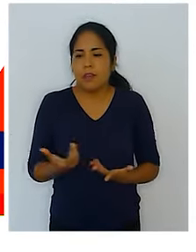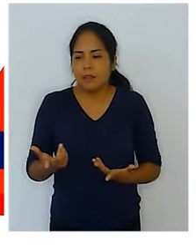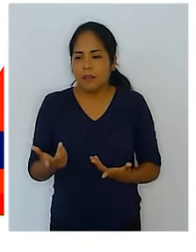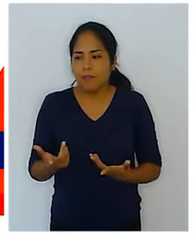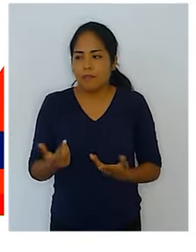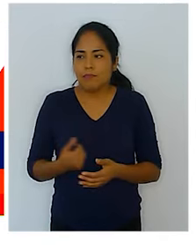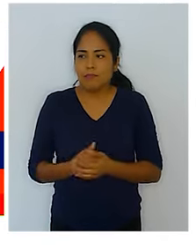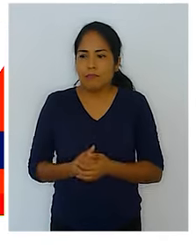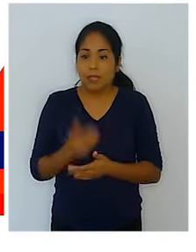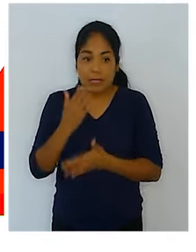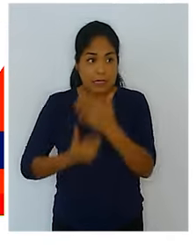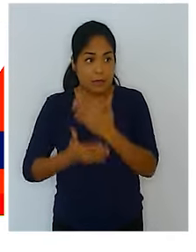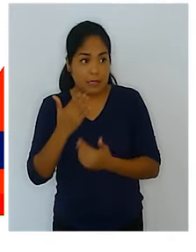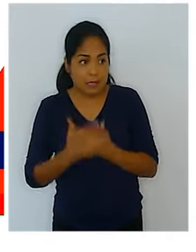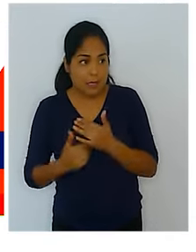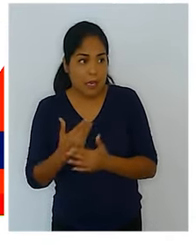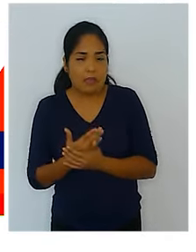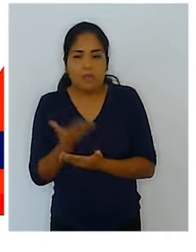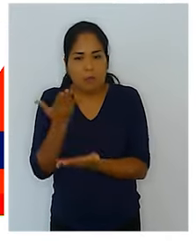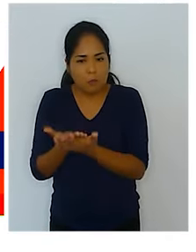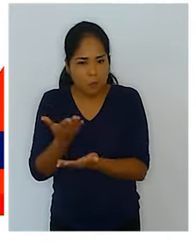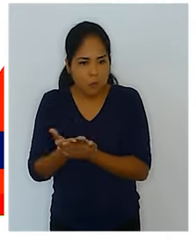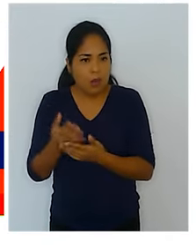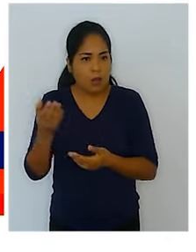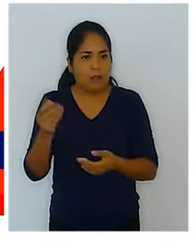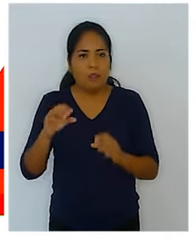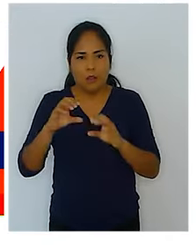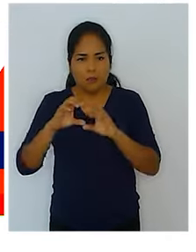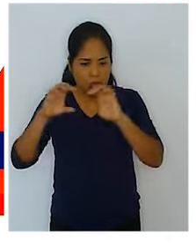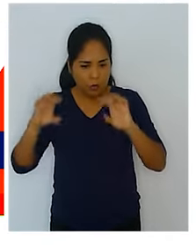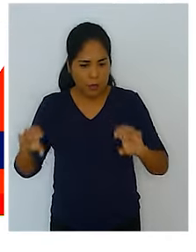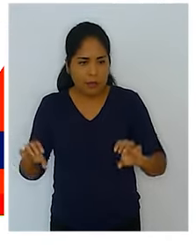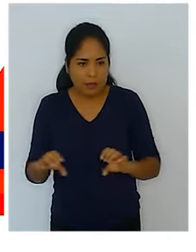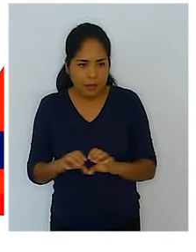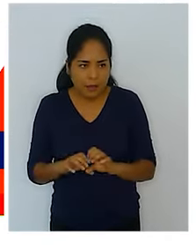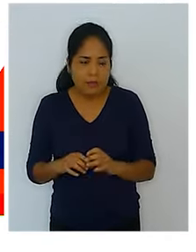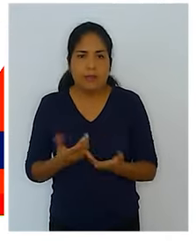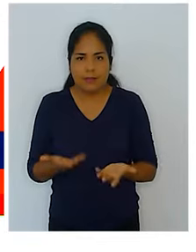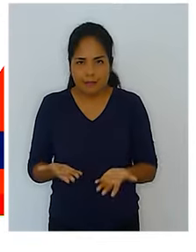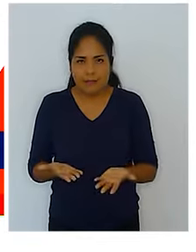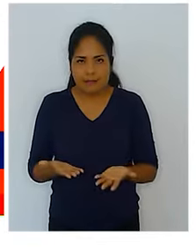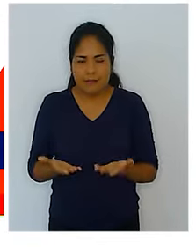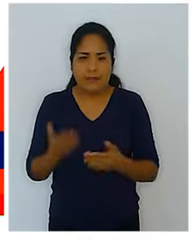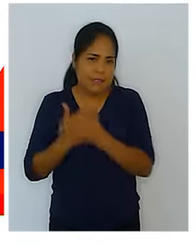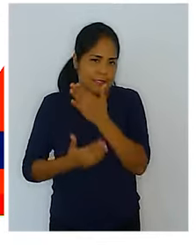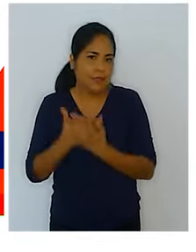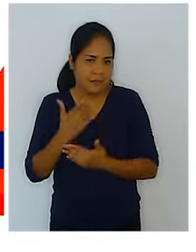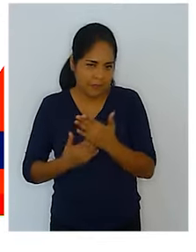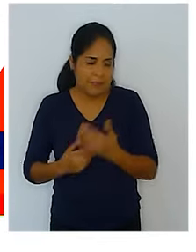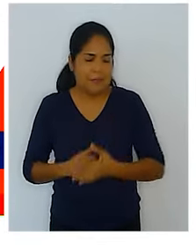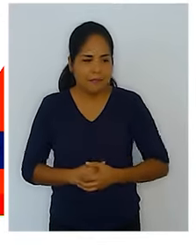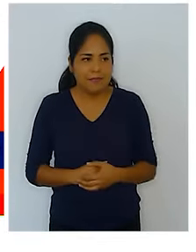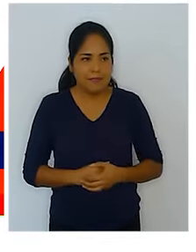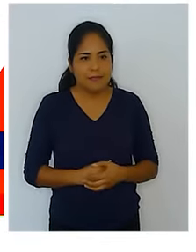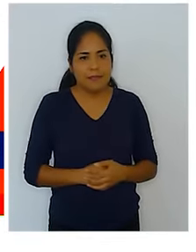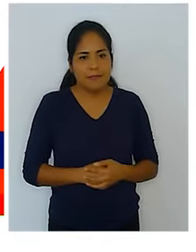acreditación de la persona con discapacidad se acredita a través